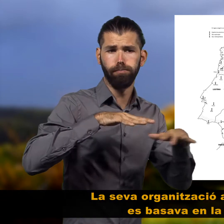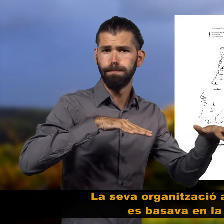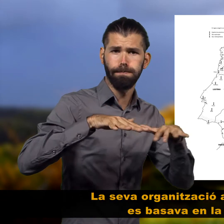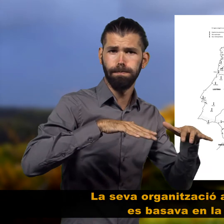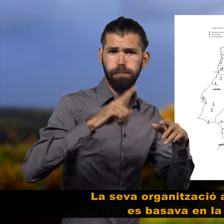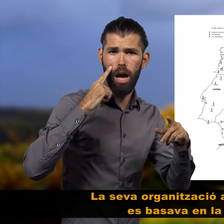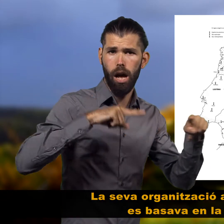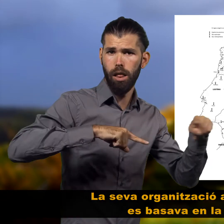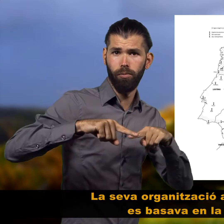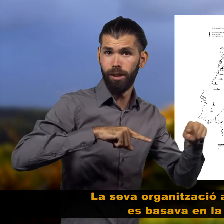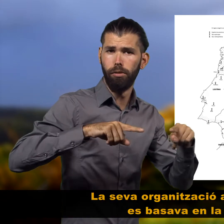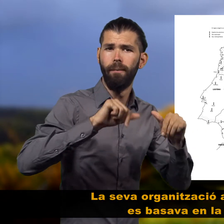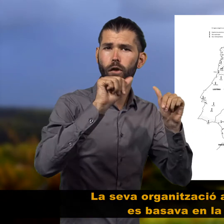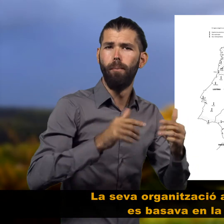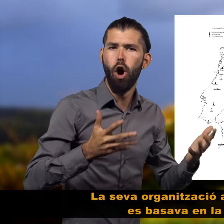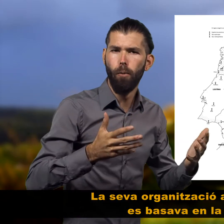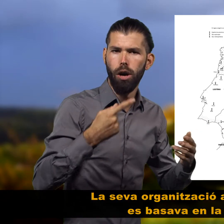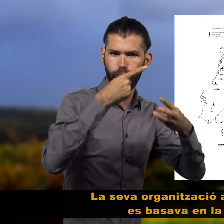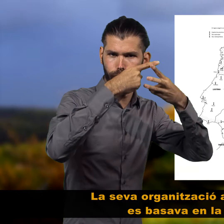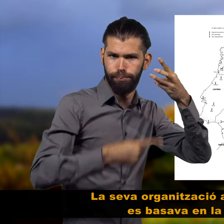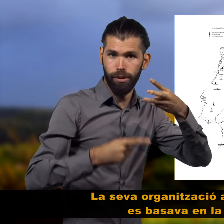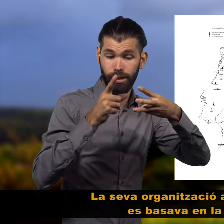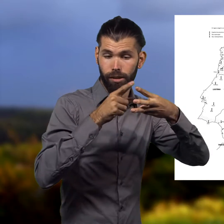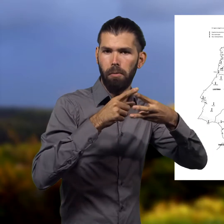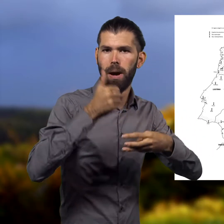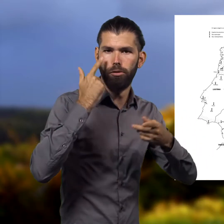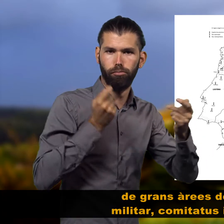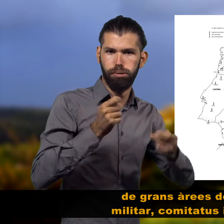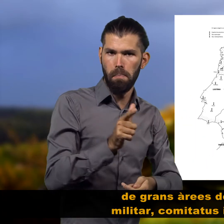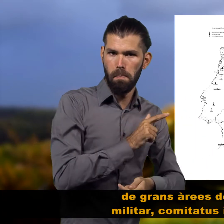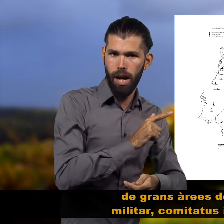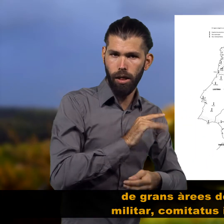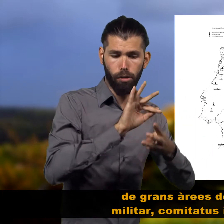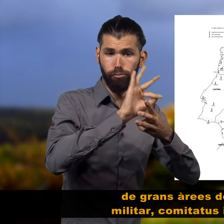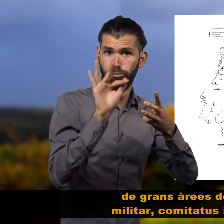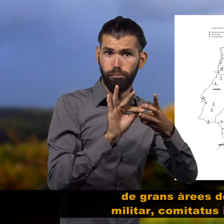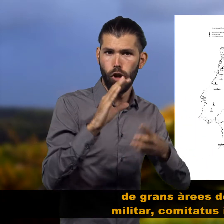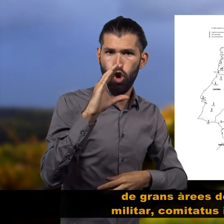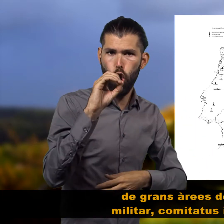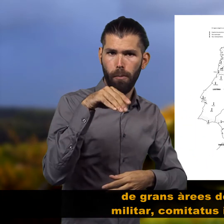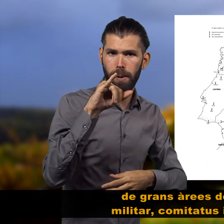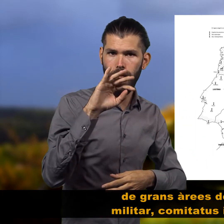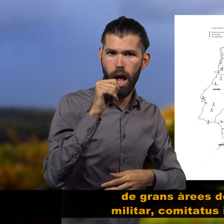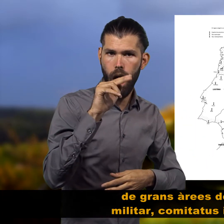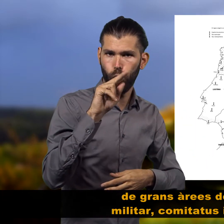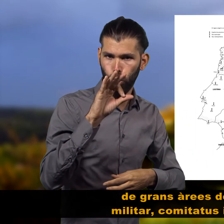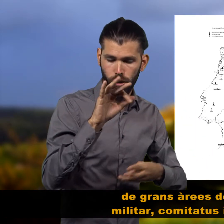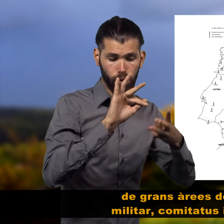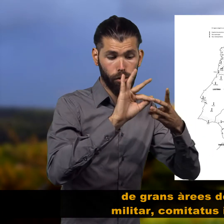La seva organització administrativa es basava en la creació de grans àrees de control militar, comitatius i civitates.